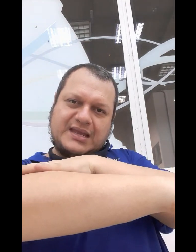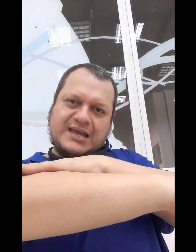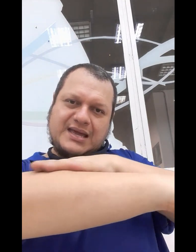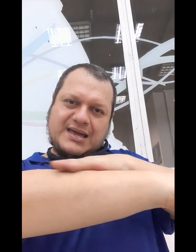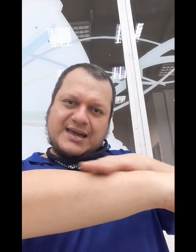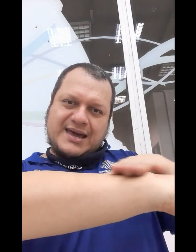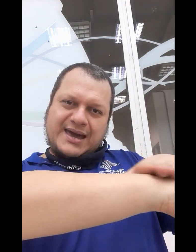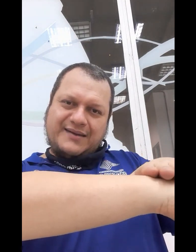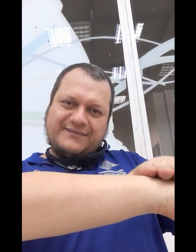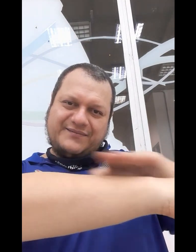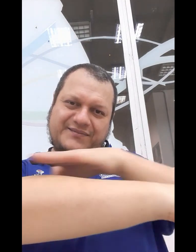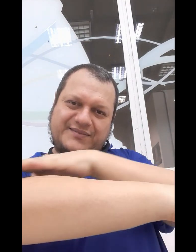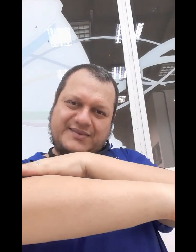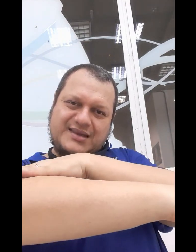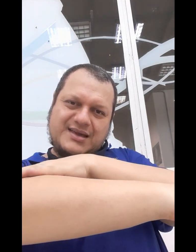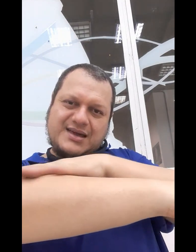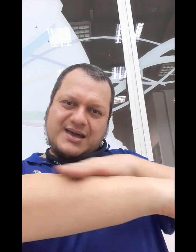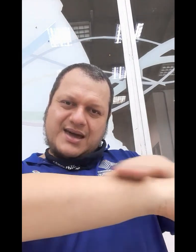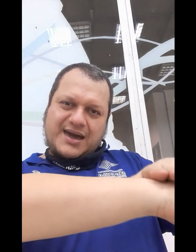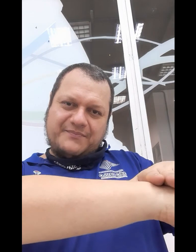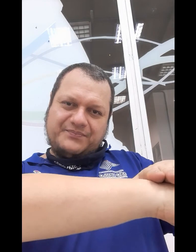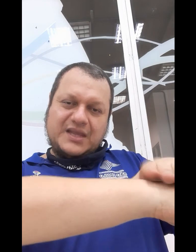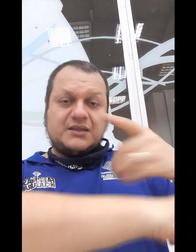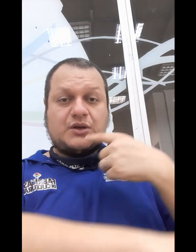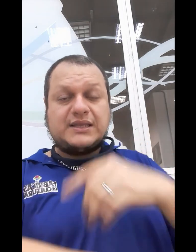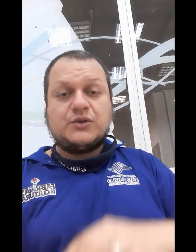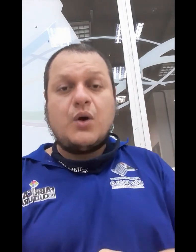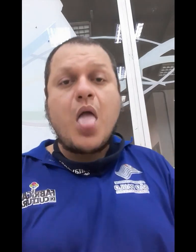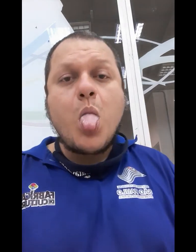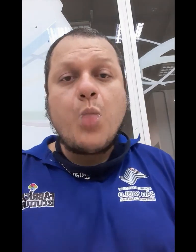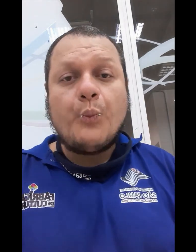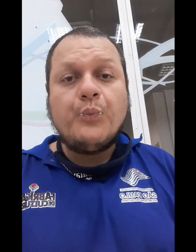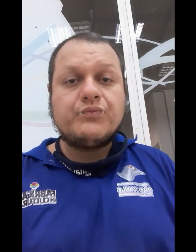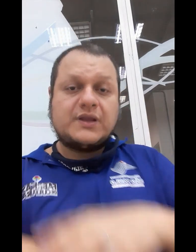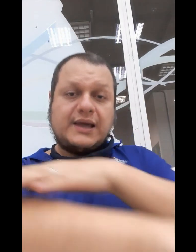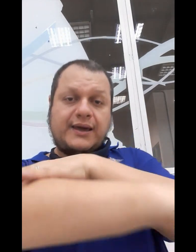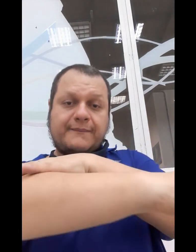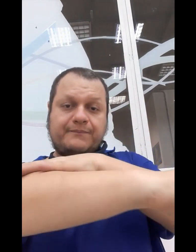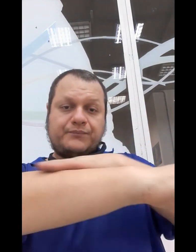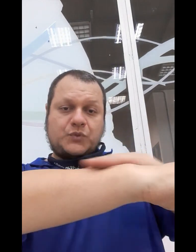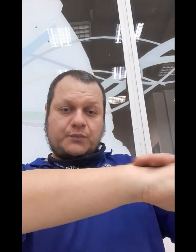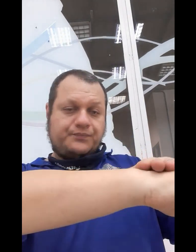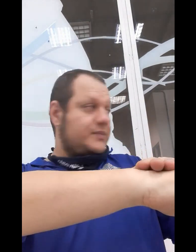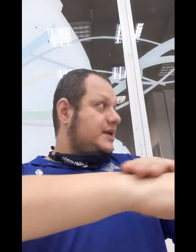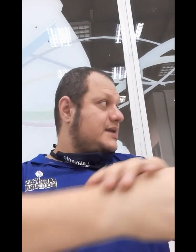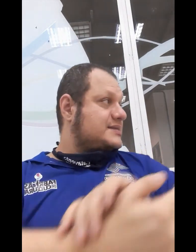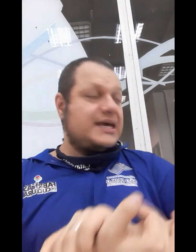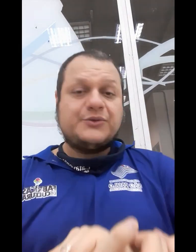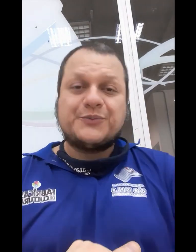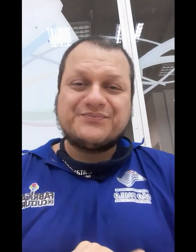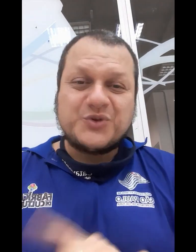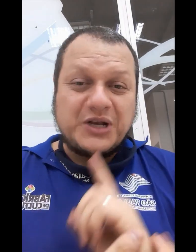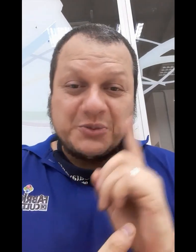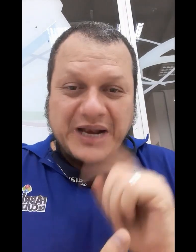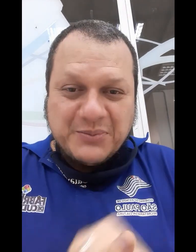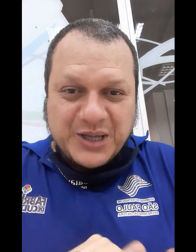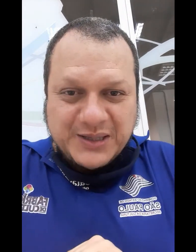É, é, é. Então, nota do, nota ré, certo? Estou olhando para lá, porque ainda